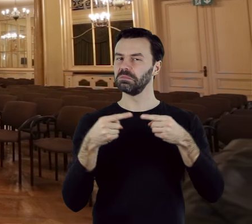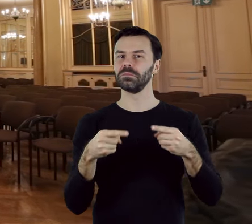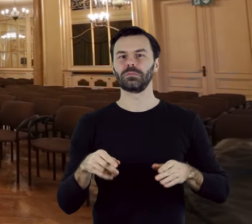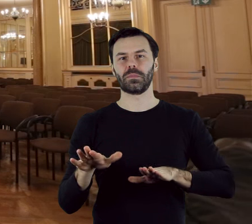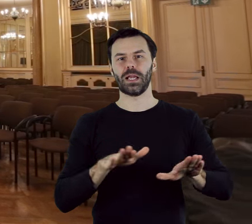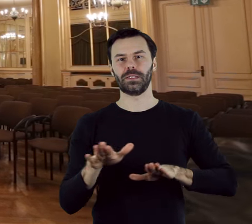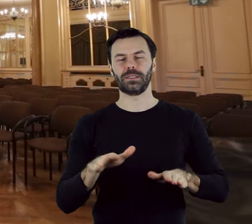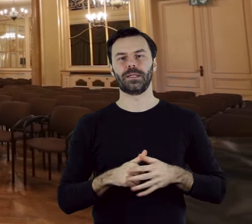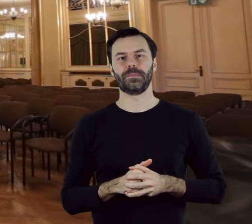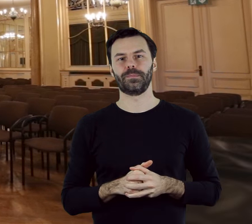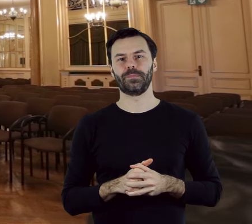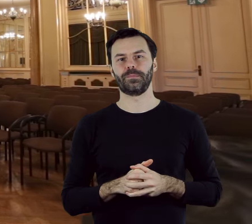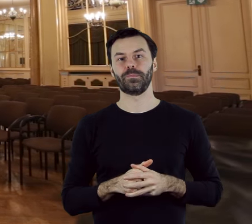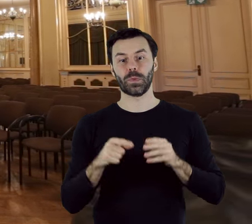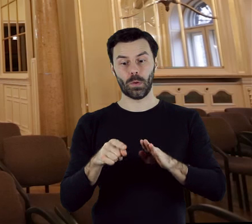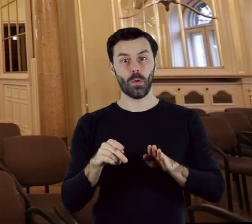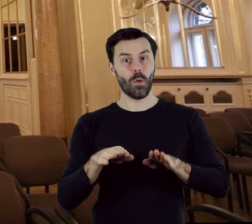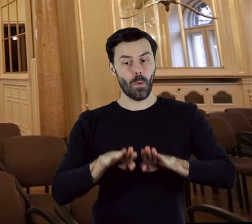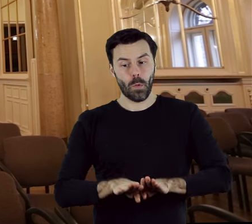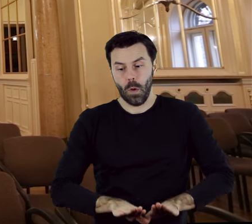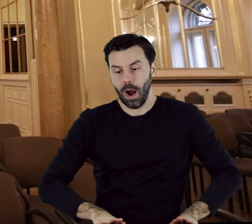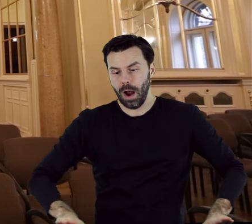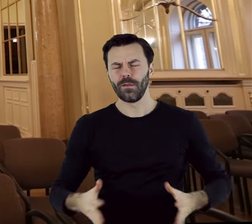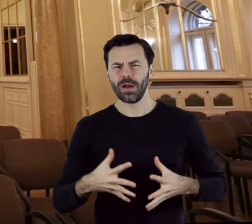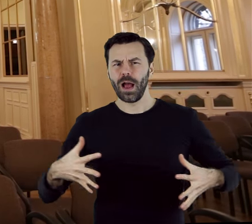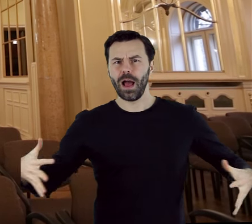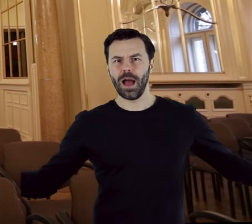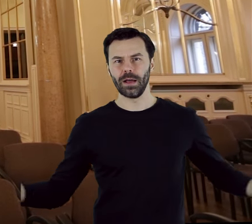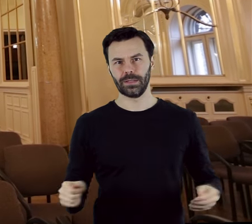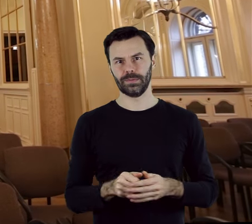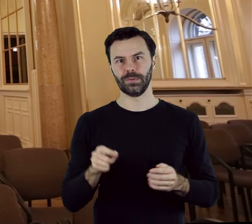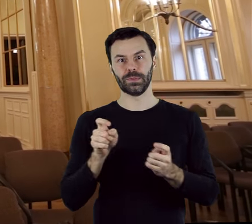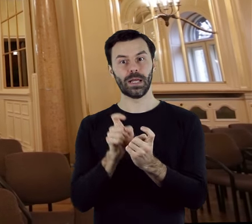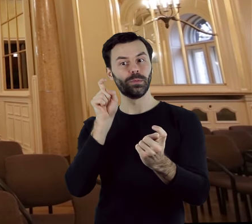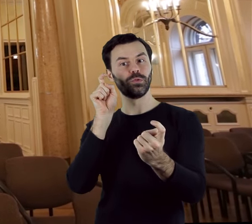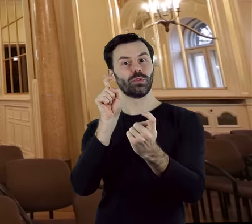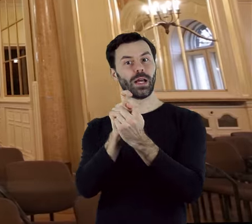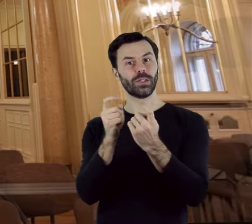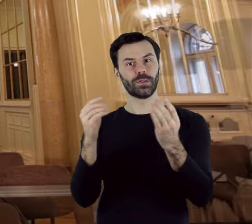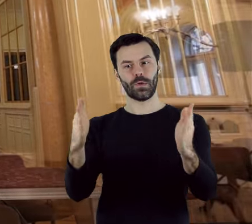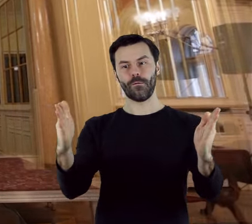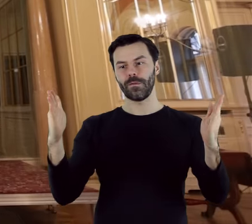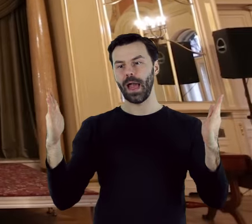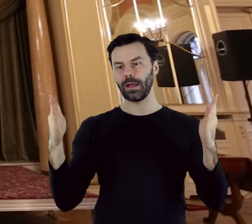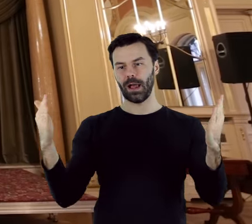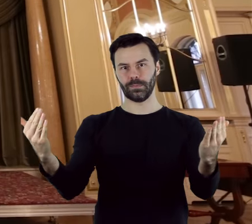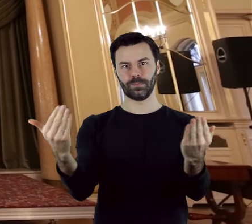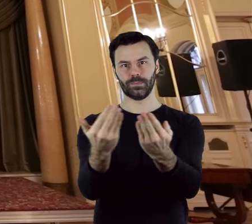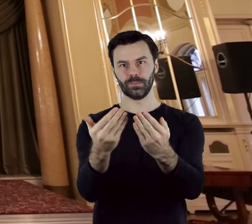Oprócz rozległego parkietu posiada położone naprzeciw siebie dwie wnęki, które mogły pełnić rolę loży